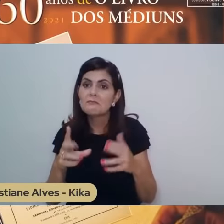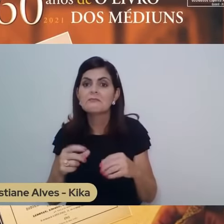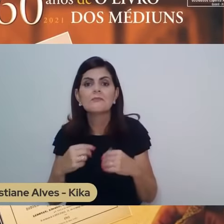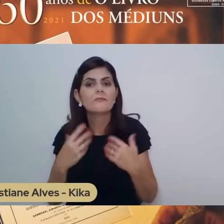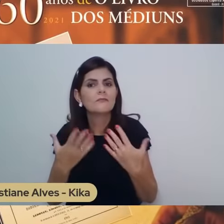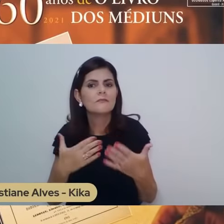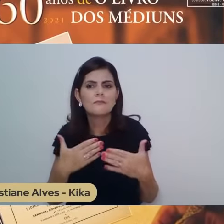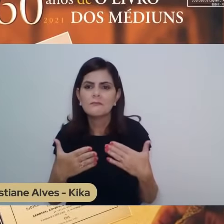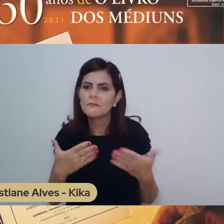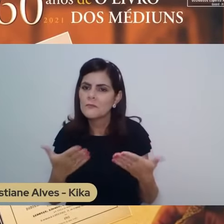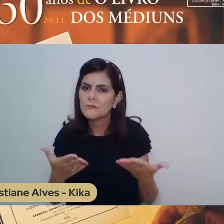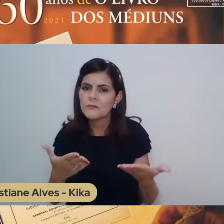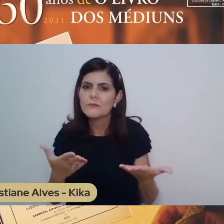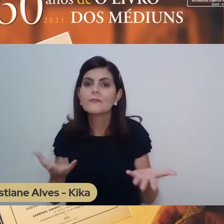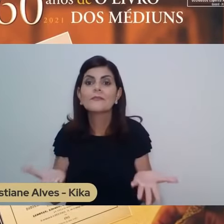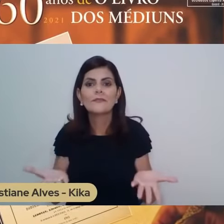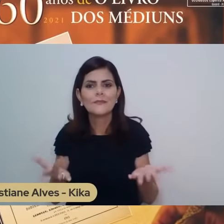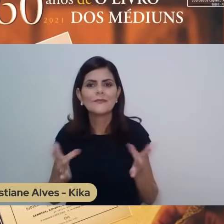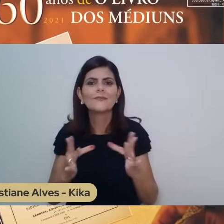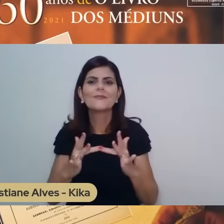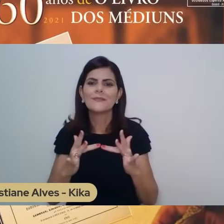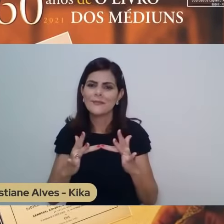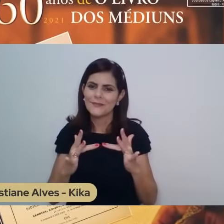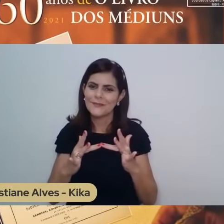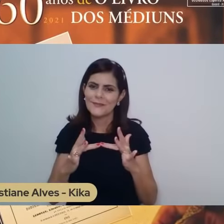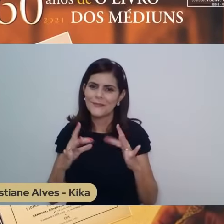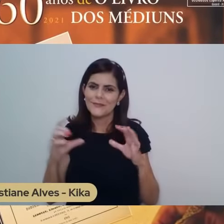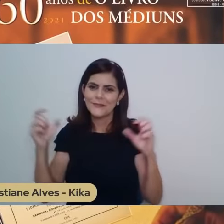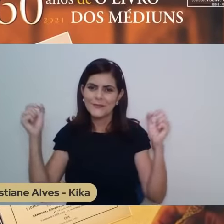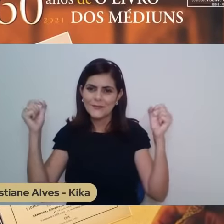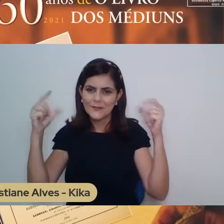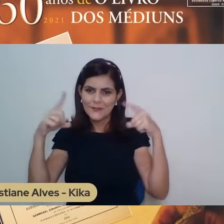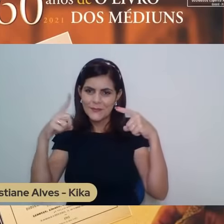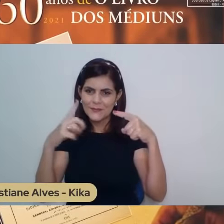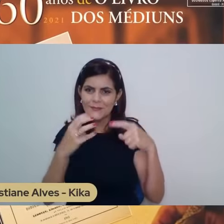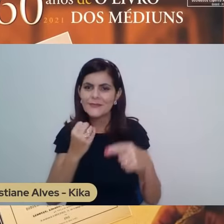seremos intermediários da luz e do bem.